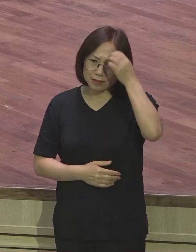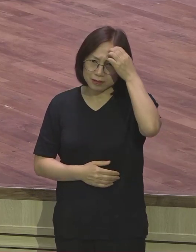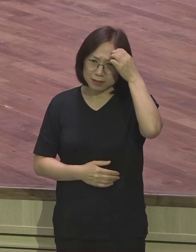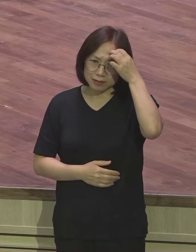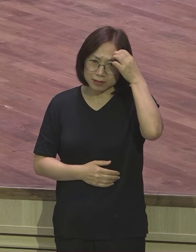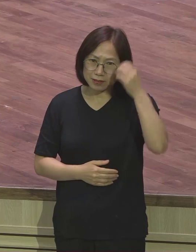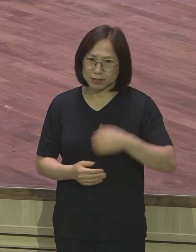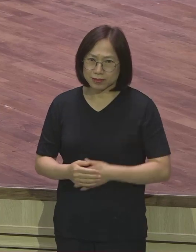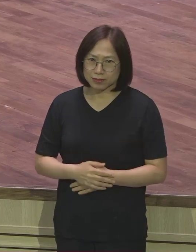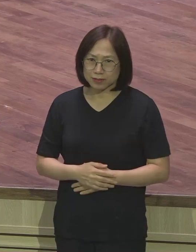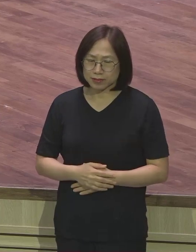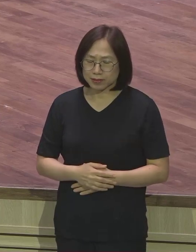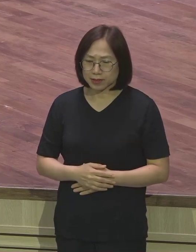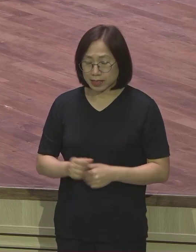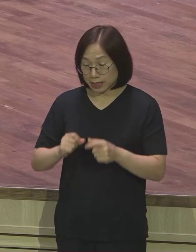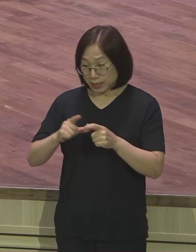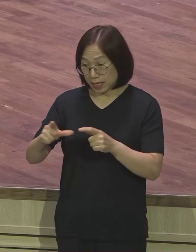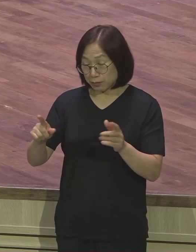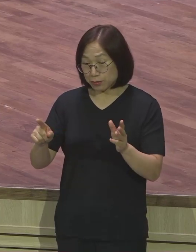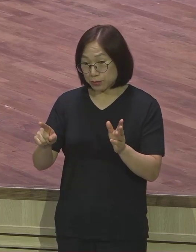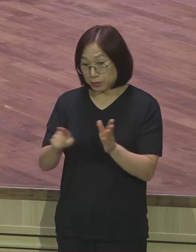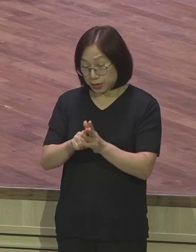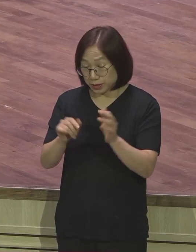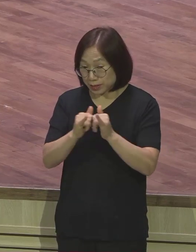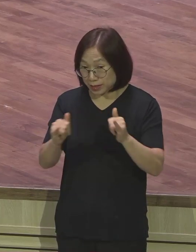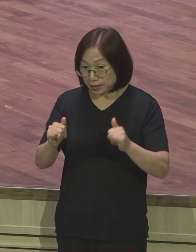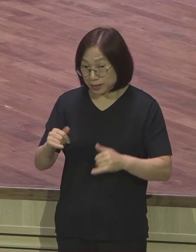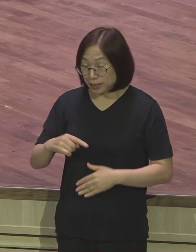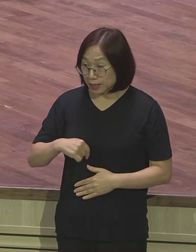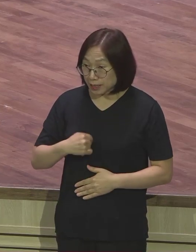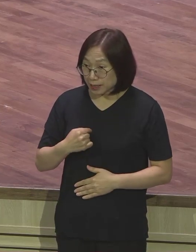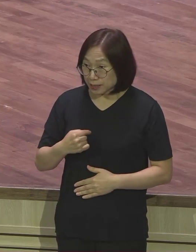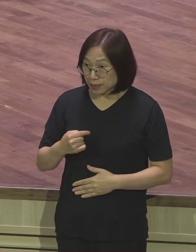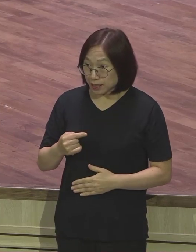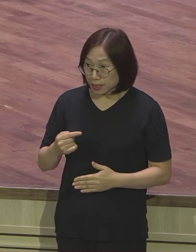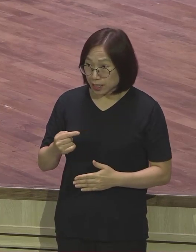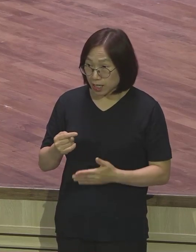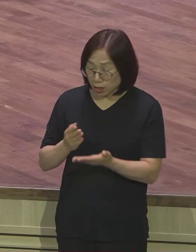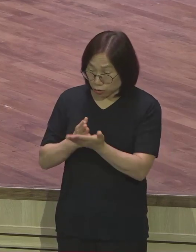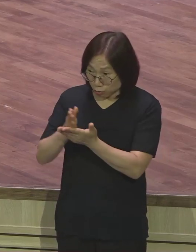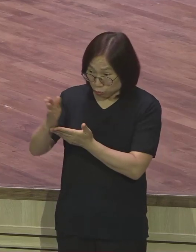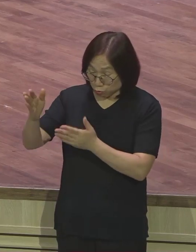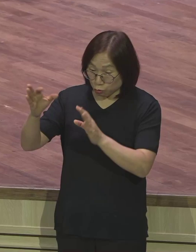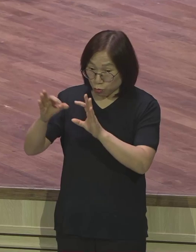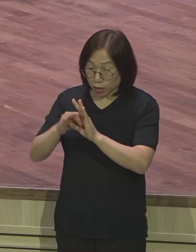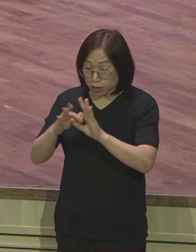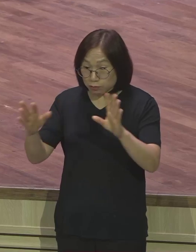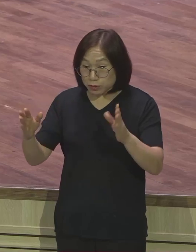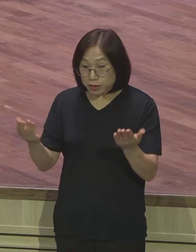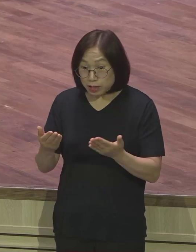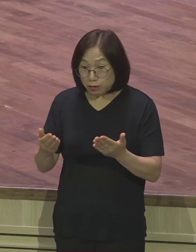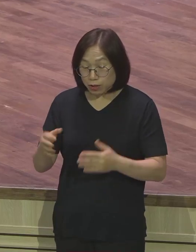많은 신자들이 자신의 본업과 전문성과 관련된 일이 아니라고 대충 적당히